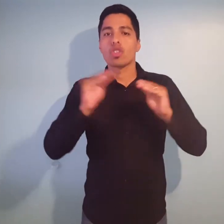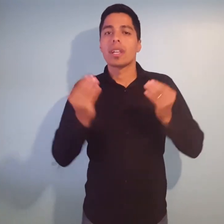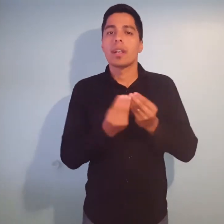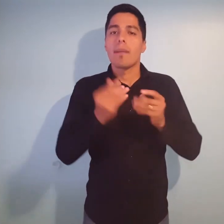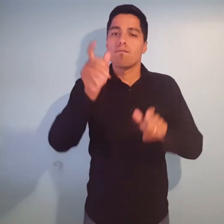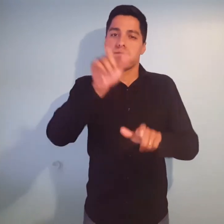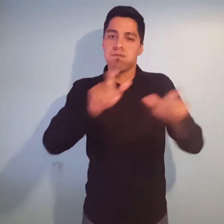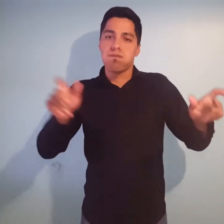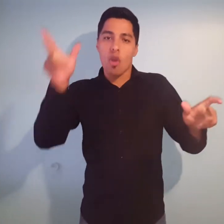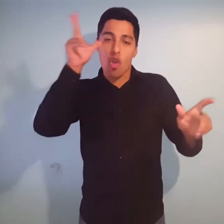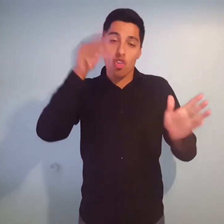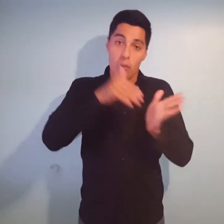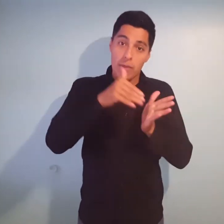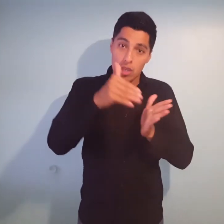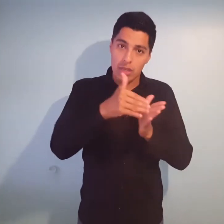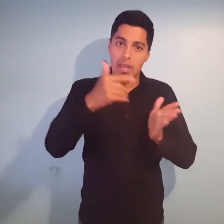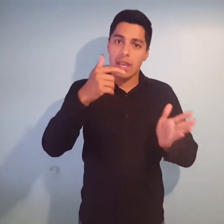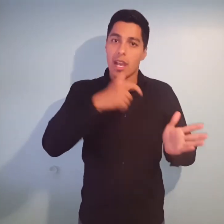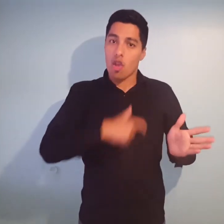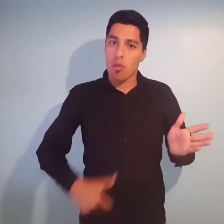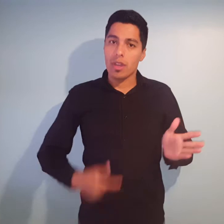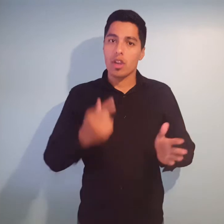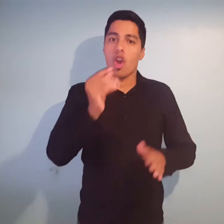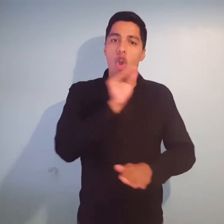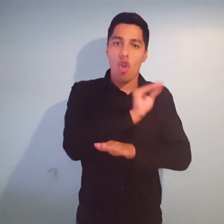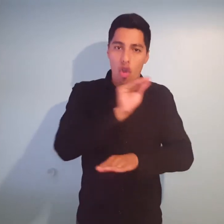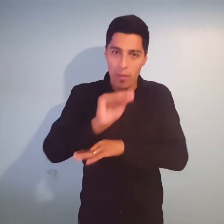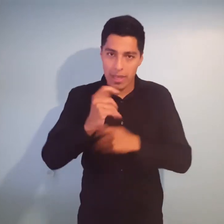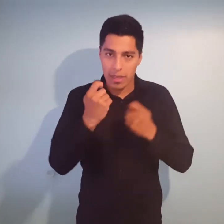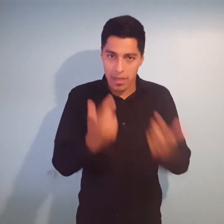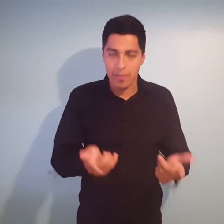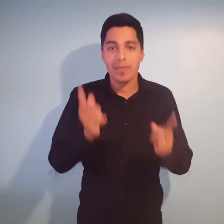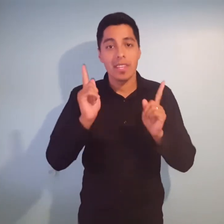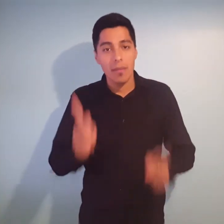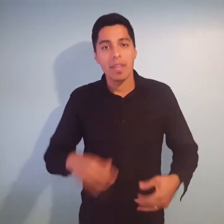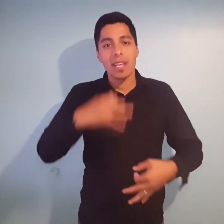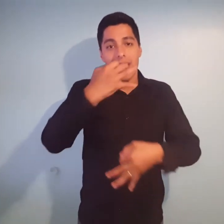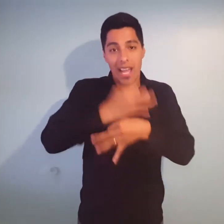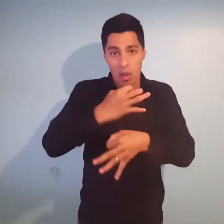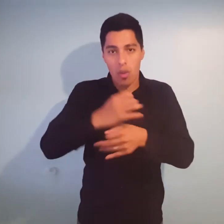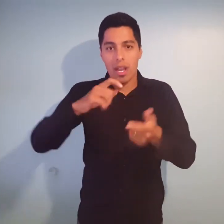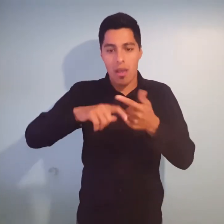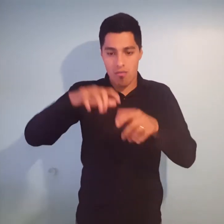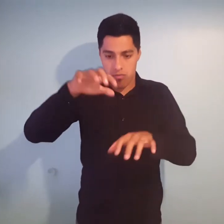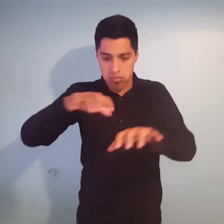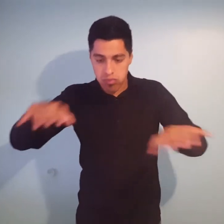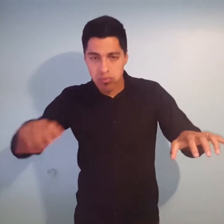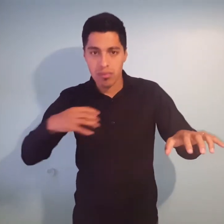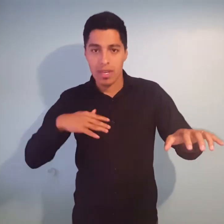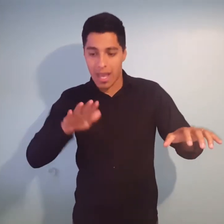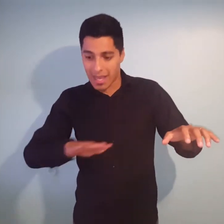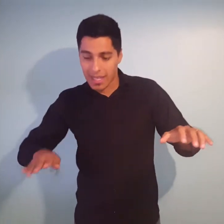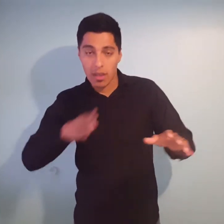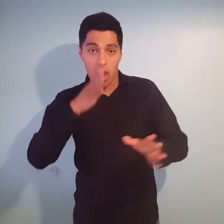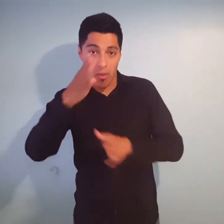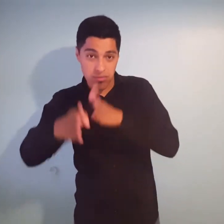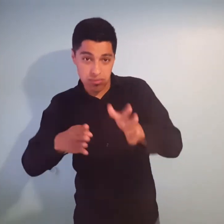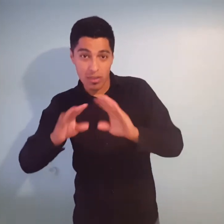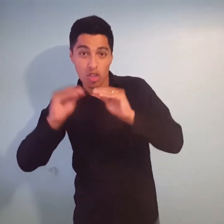alimentaria en Argentina. Cerca de 3 millones de chicos comen en las escuelas y el resto en comedores y merenderos.